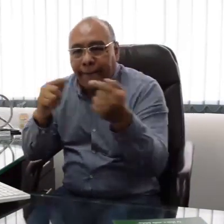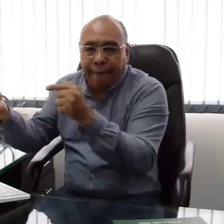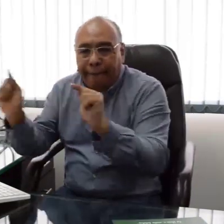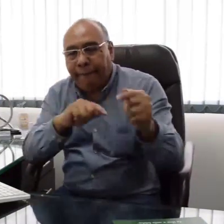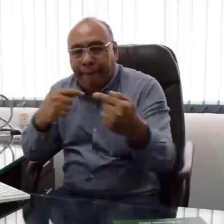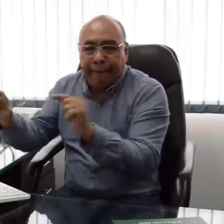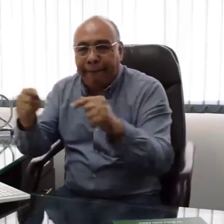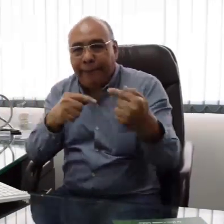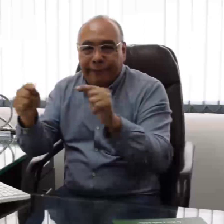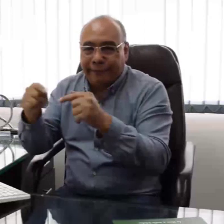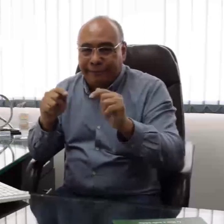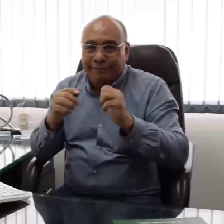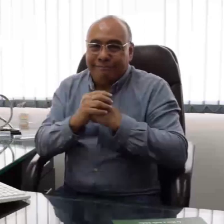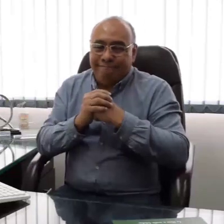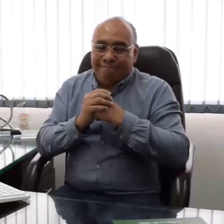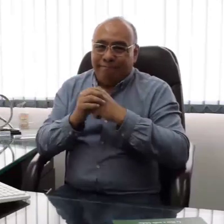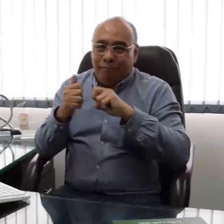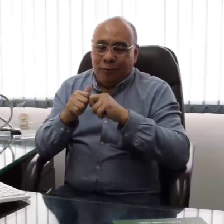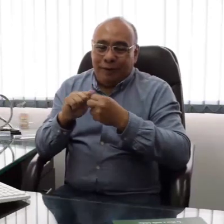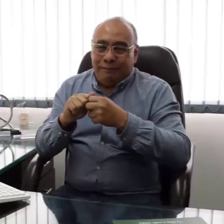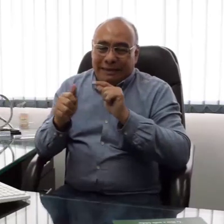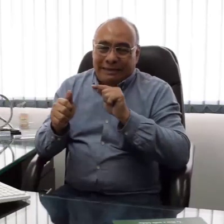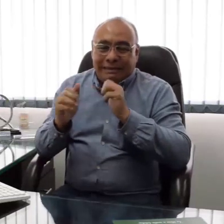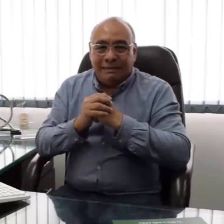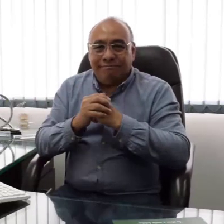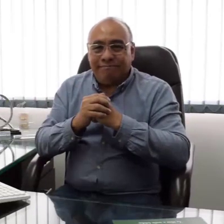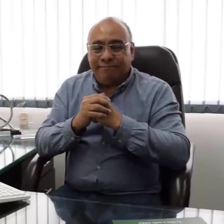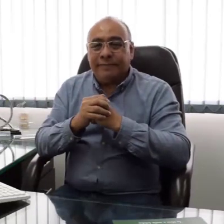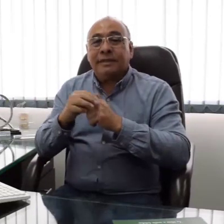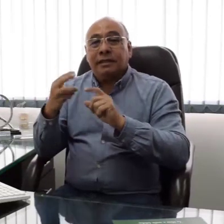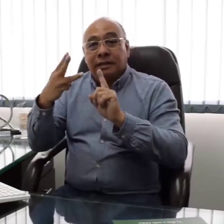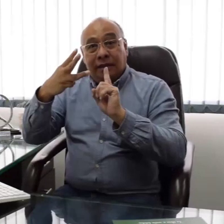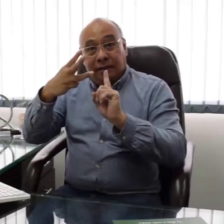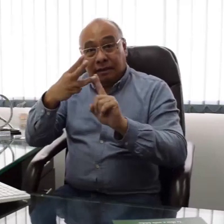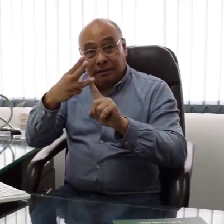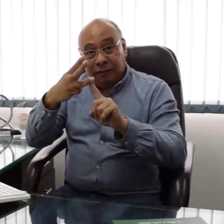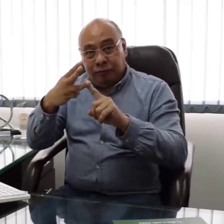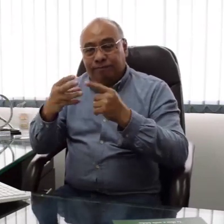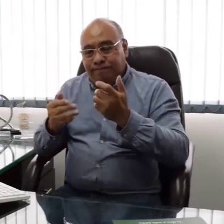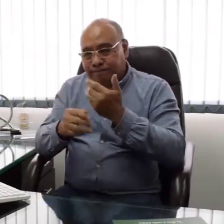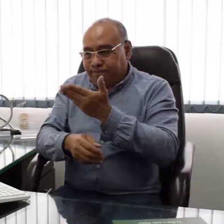oyentes. Un verdadero problema. Tercero, veamos.